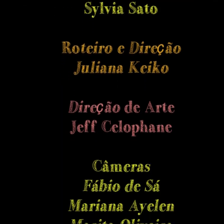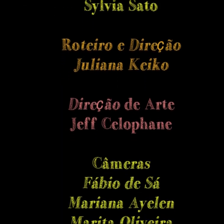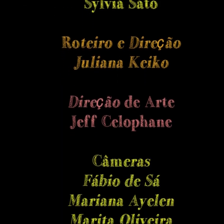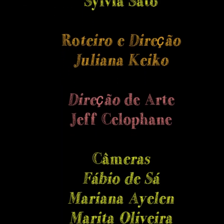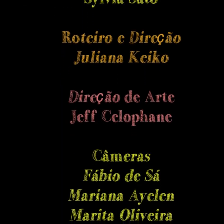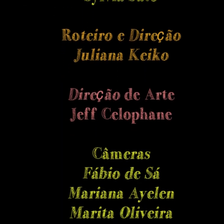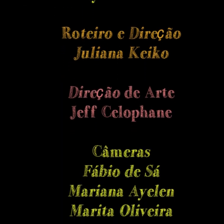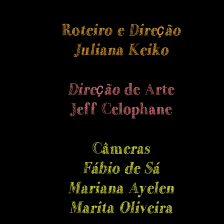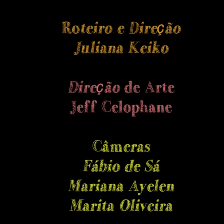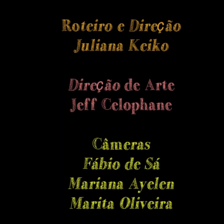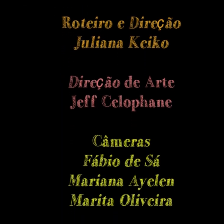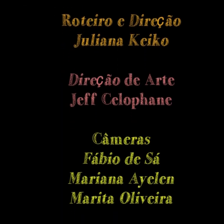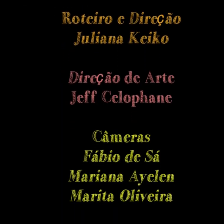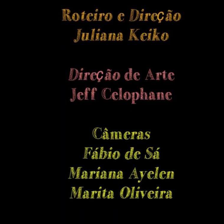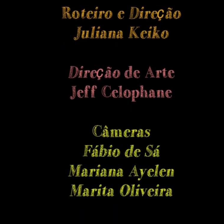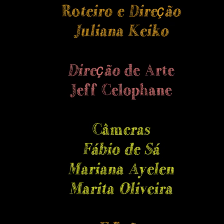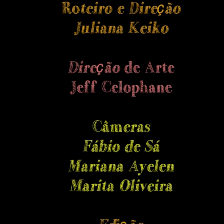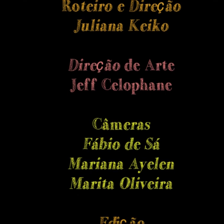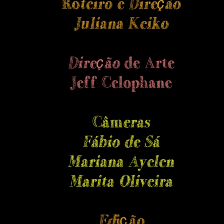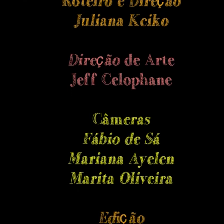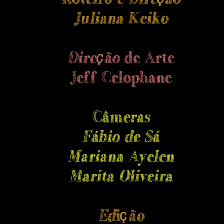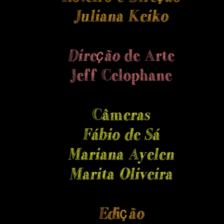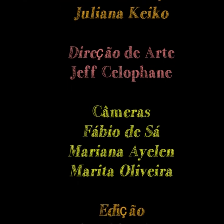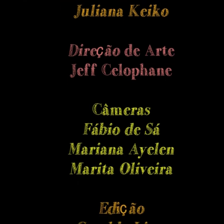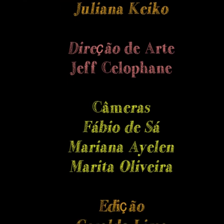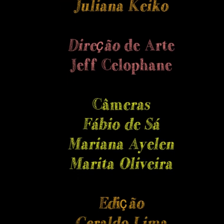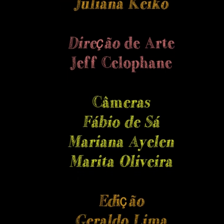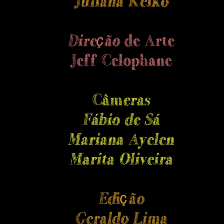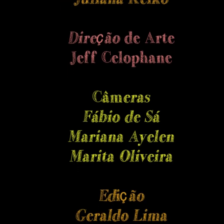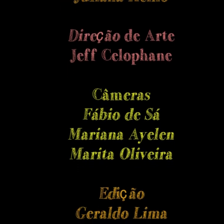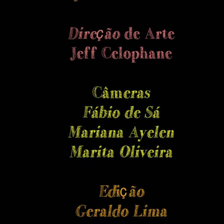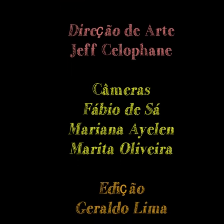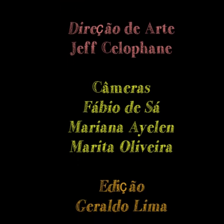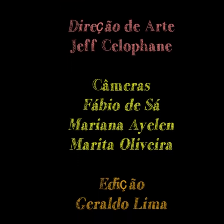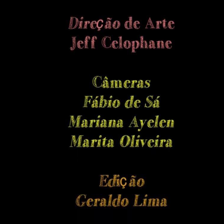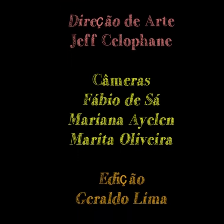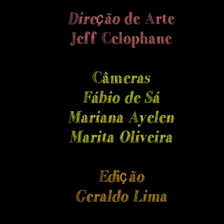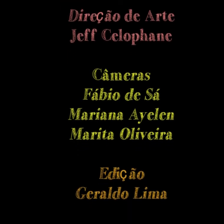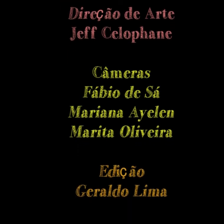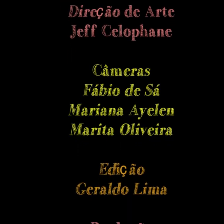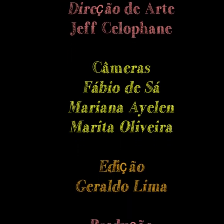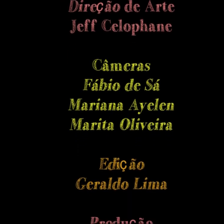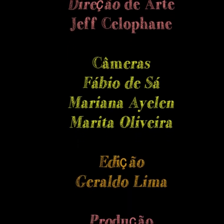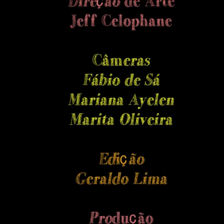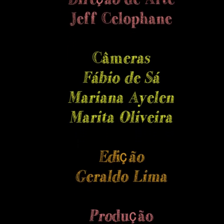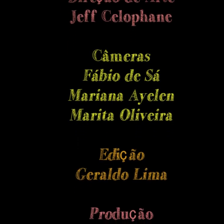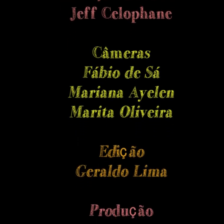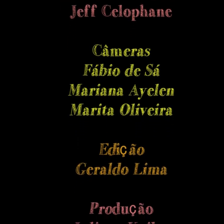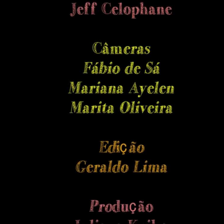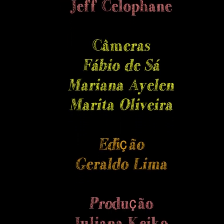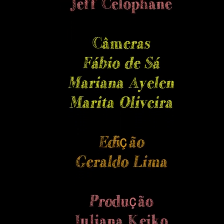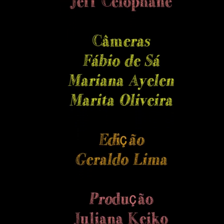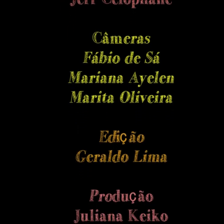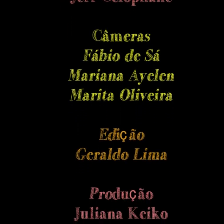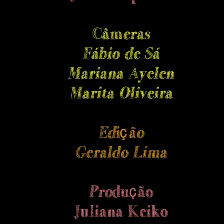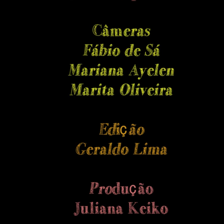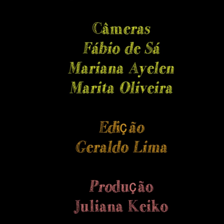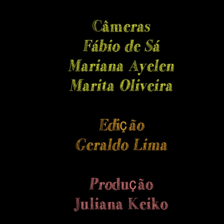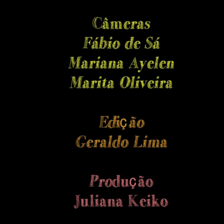Jeff Celofani Câmeras Fábio de Sá Mariana Aiellen Marita